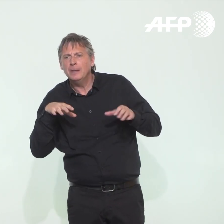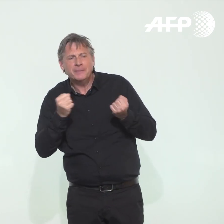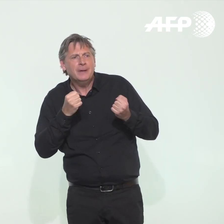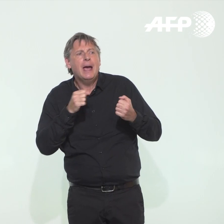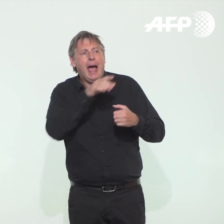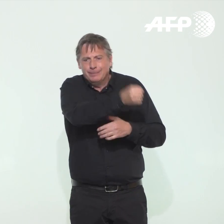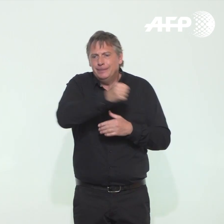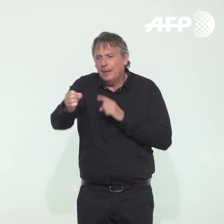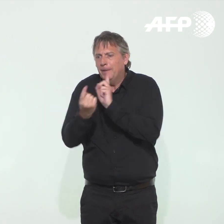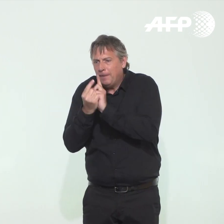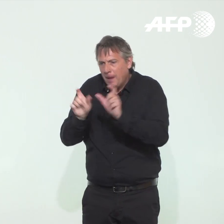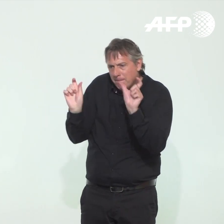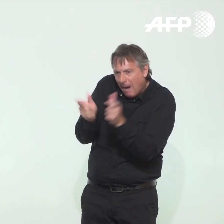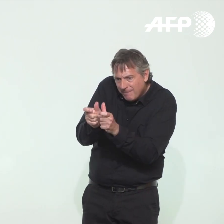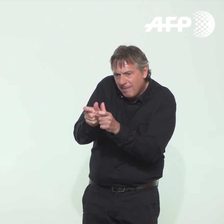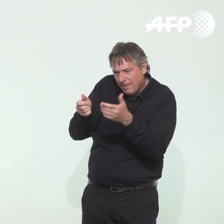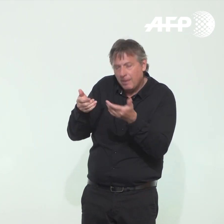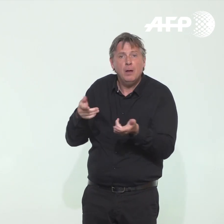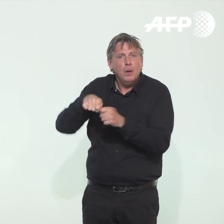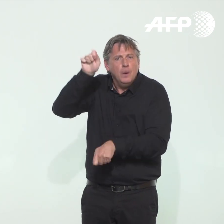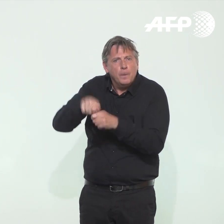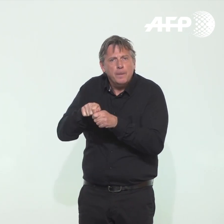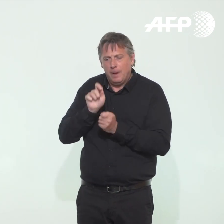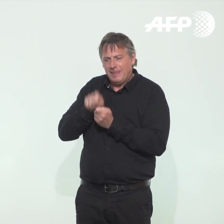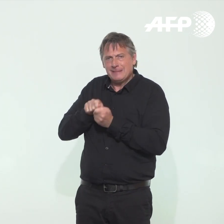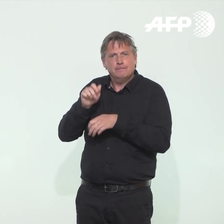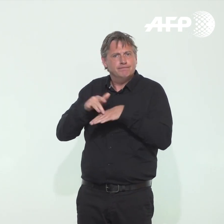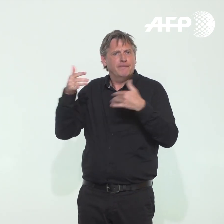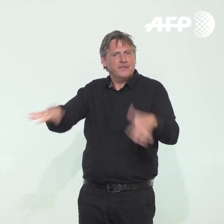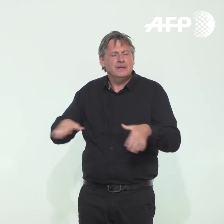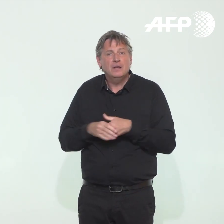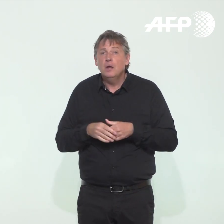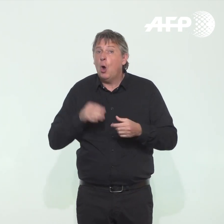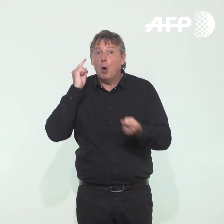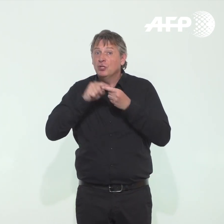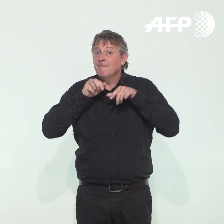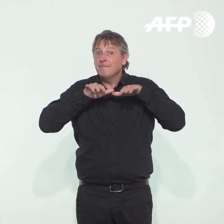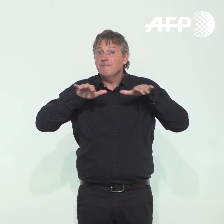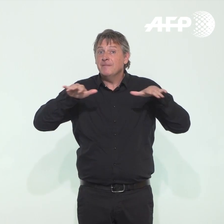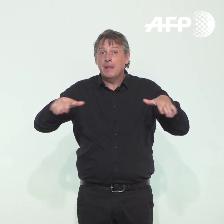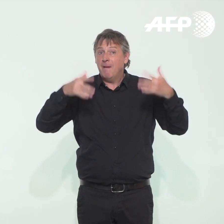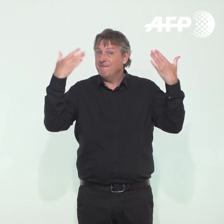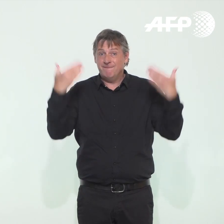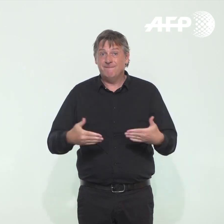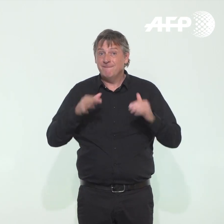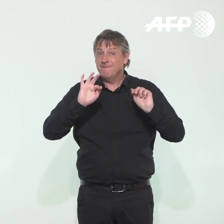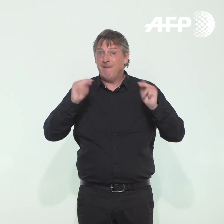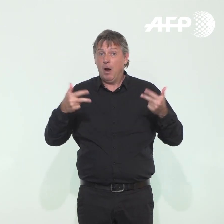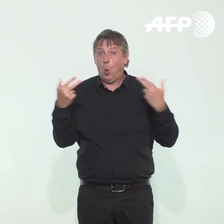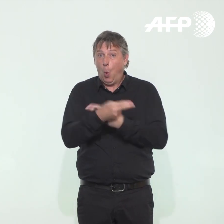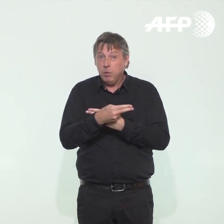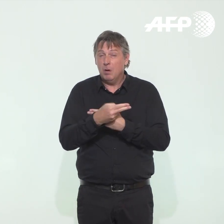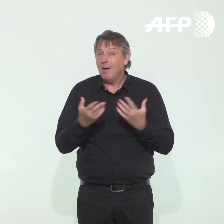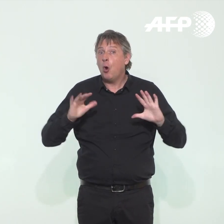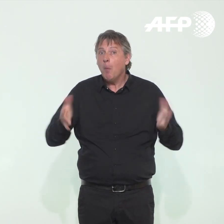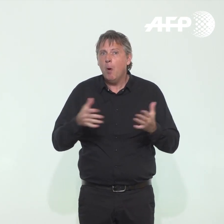mettre fin à cette épidémie, parce qu'on a les moyens de mettre fin à cette épidémie en étant collectivement tous mobilisés pour cette stratégie, plus on